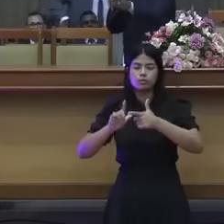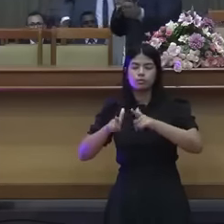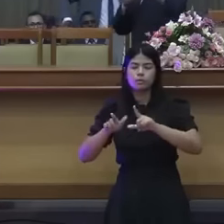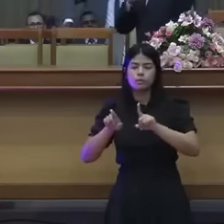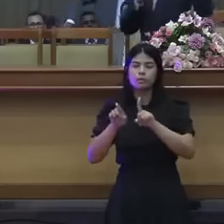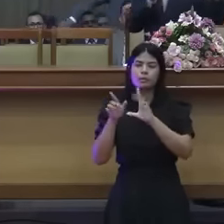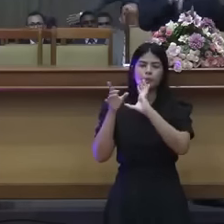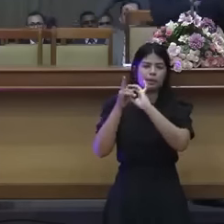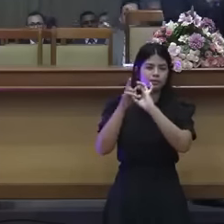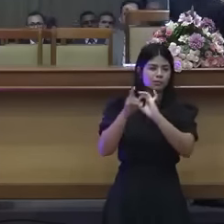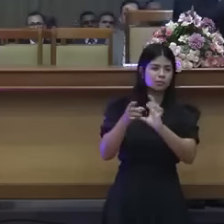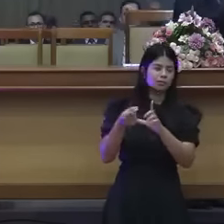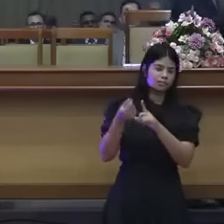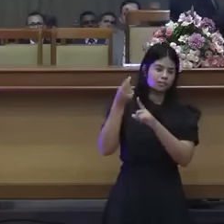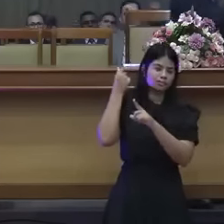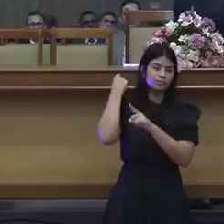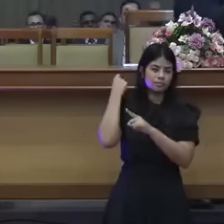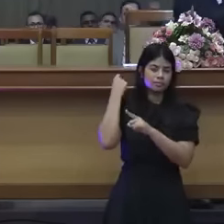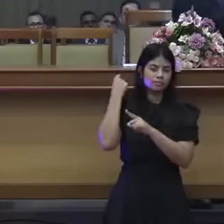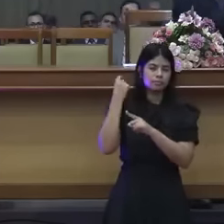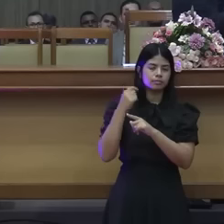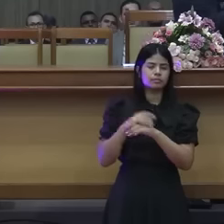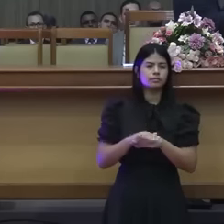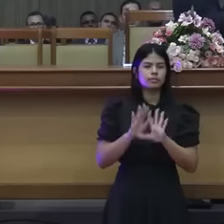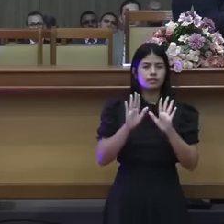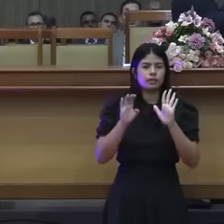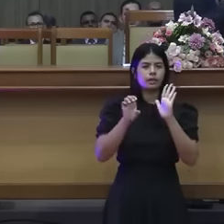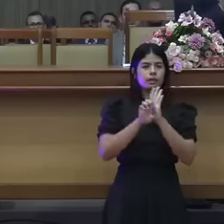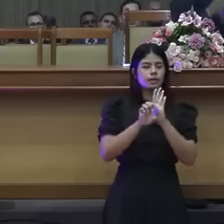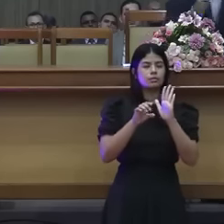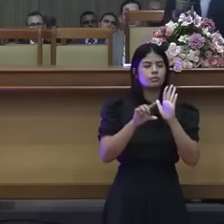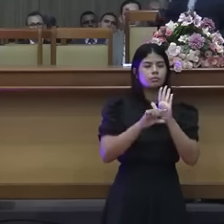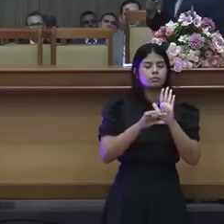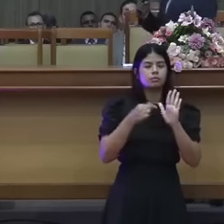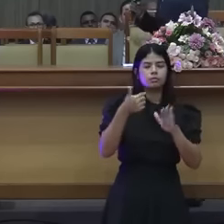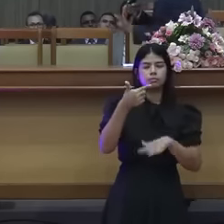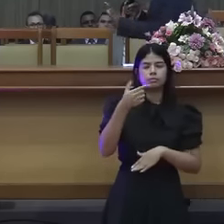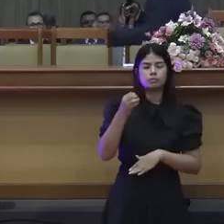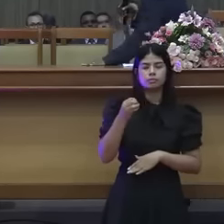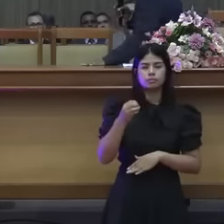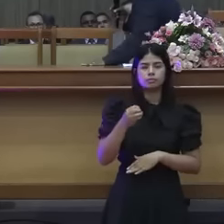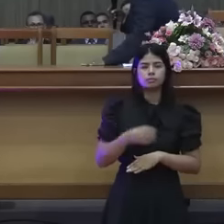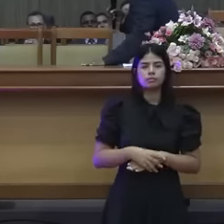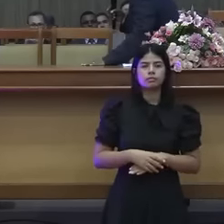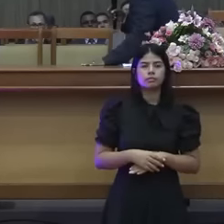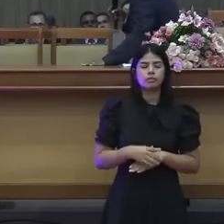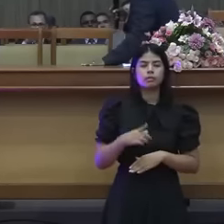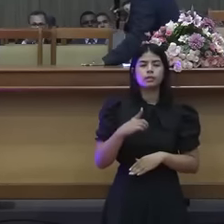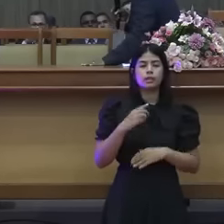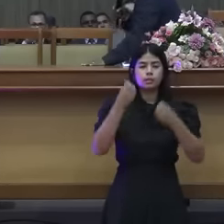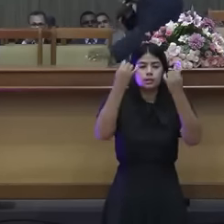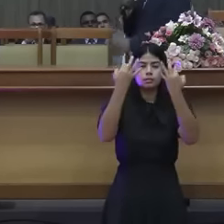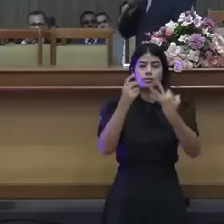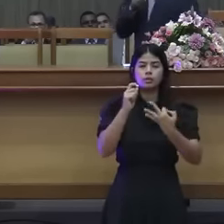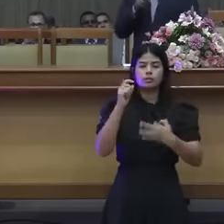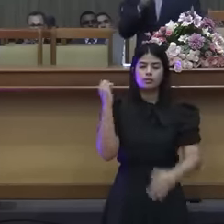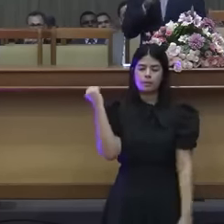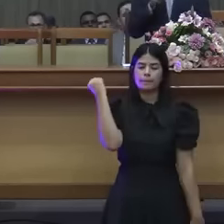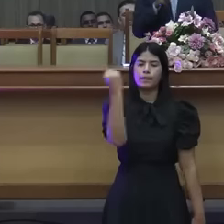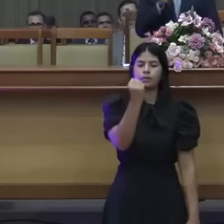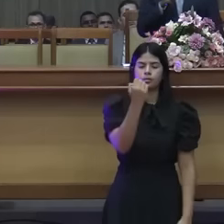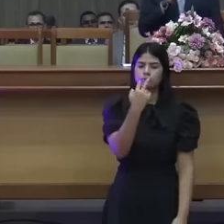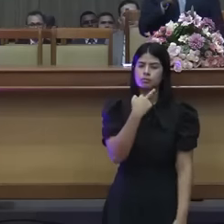contexto. Mas, por exemplo, é Êxodo 20, não matarais. No Novo Testamento tem não matarais. Sim ou não?